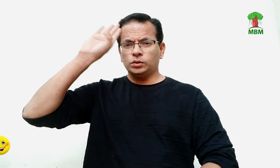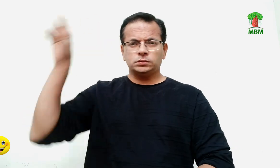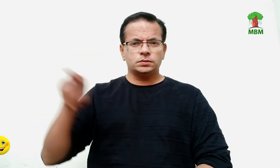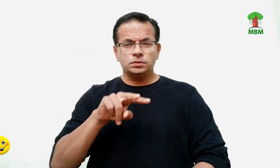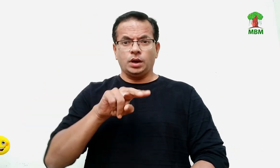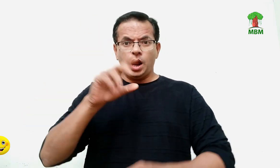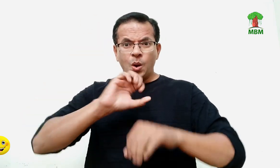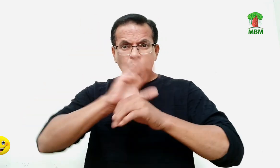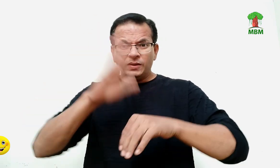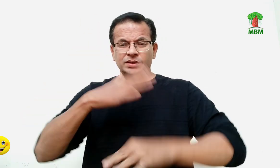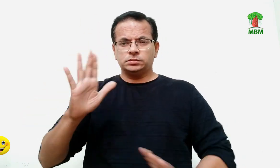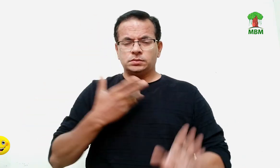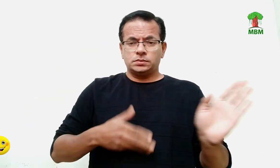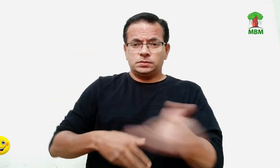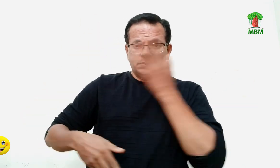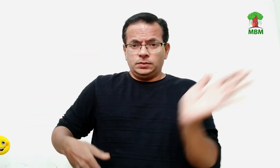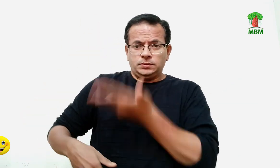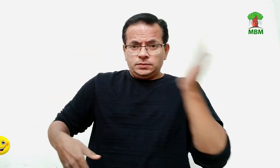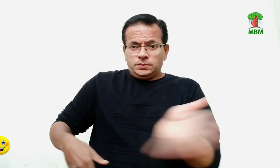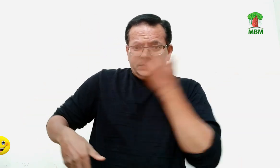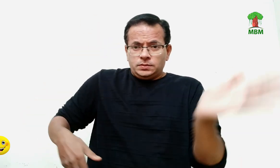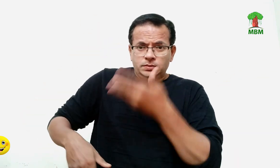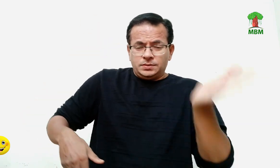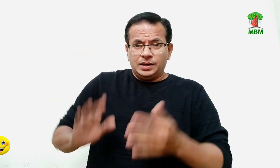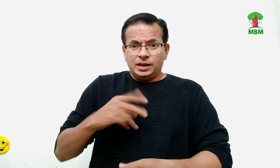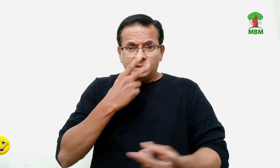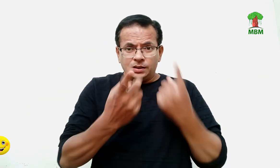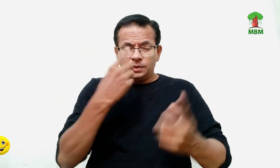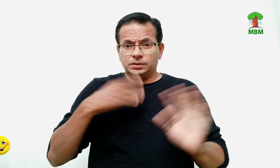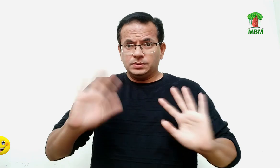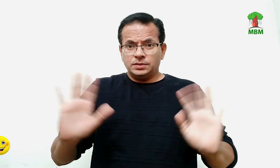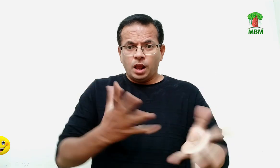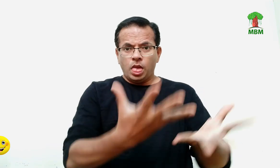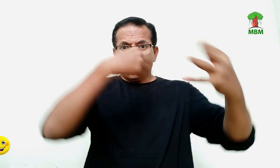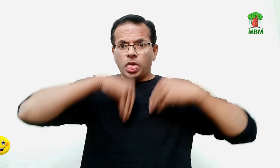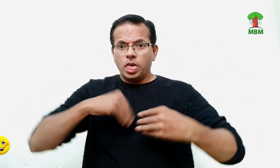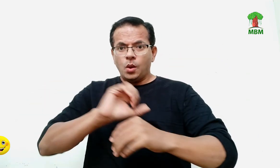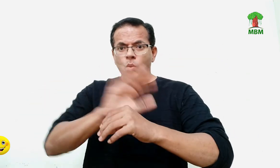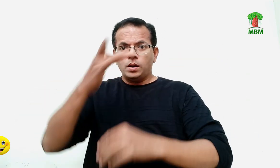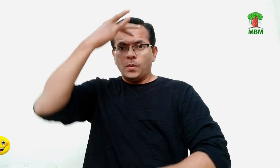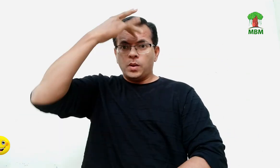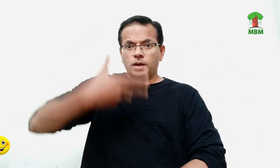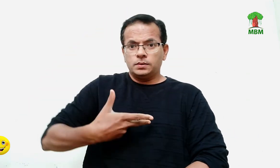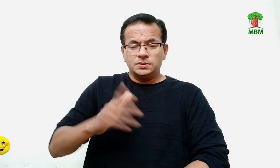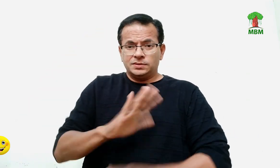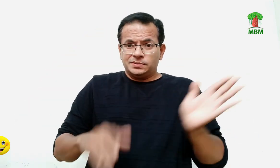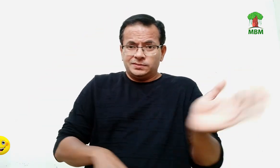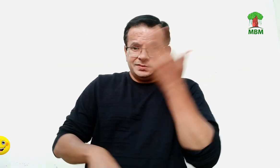जोर कही के तुमने मेरे मगीजी से रैंपिन चुराए जो मेरे पसंदीदा है